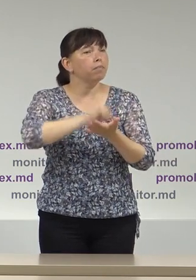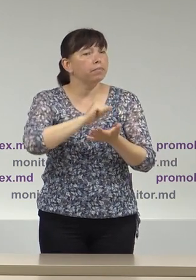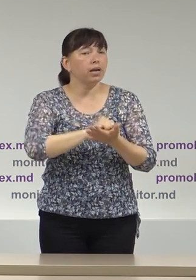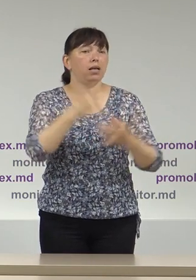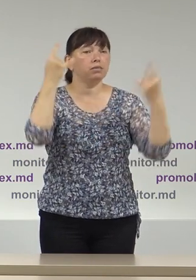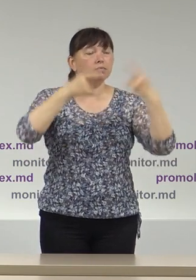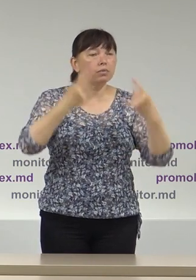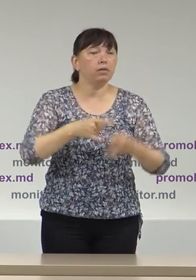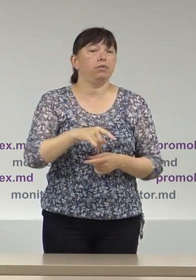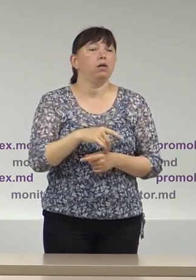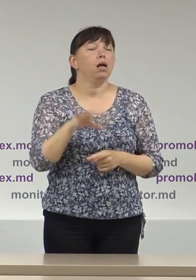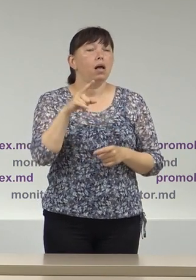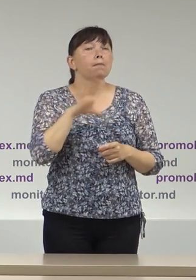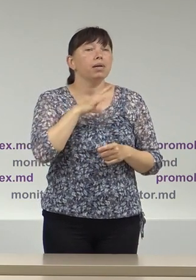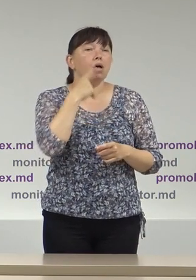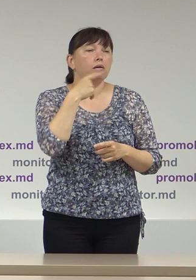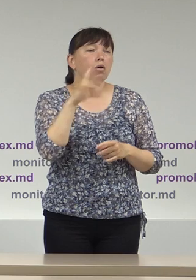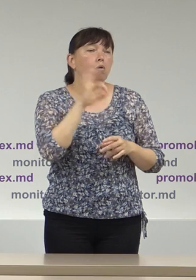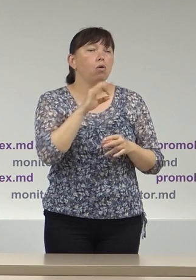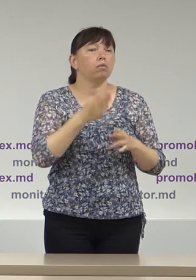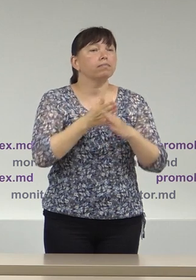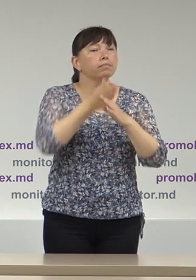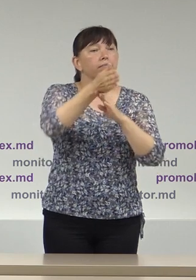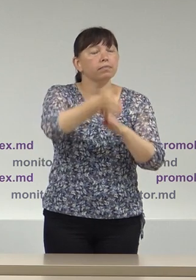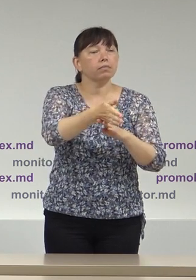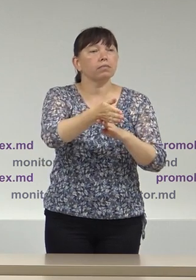vorba despre într-o situație de vizita